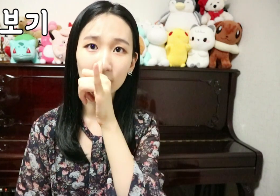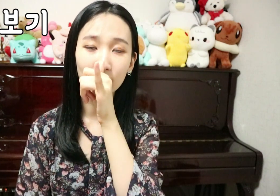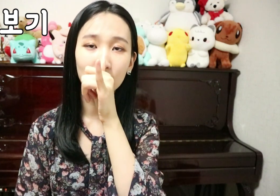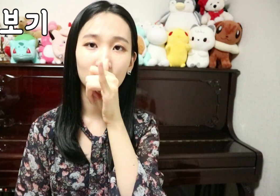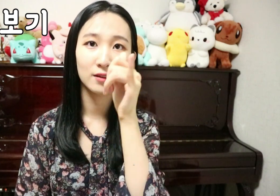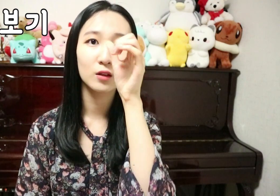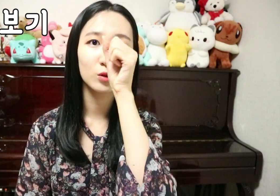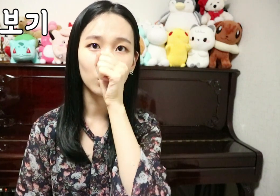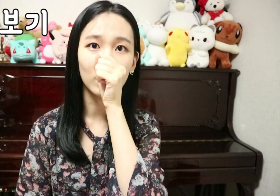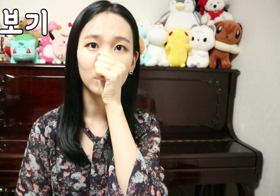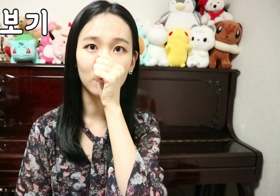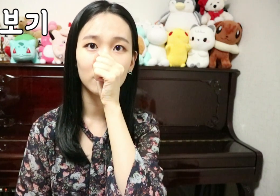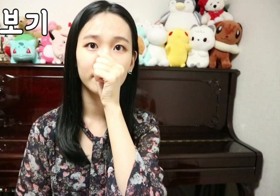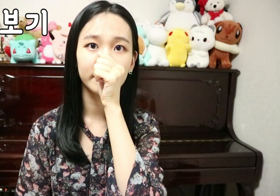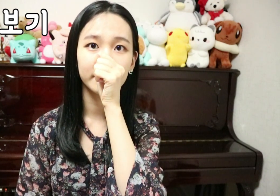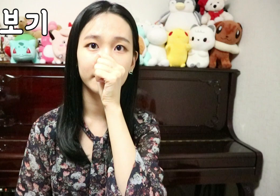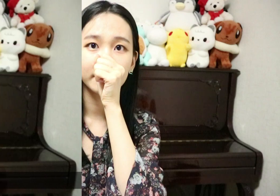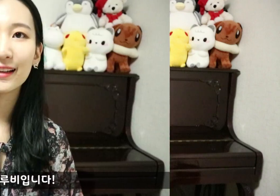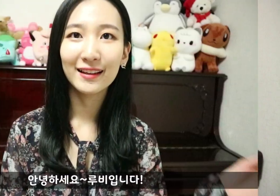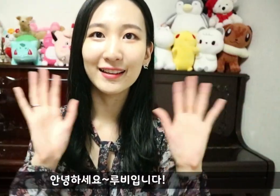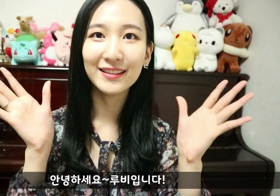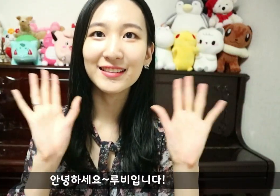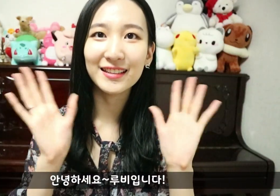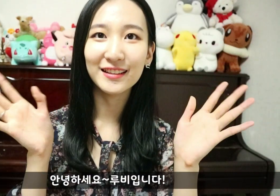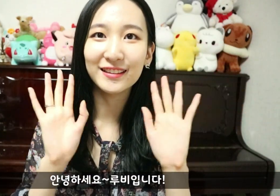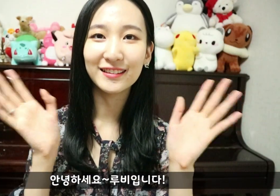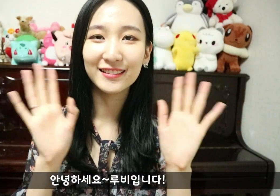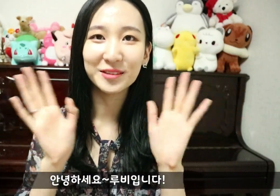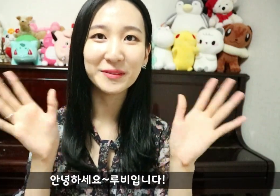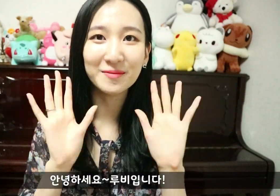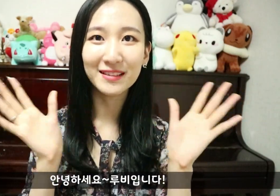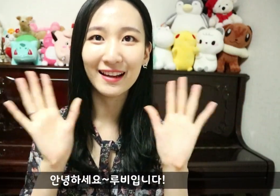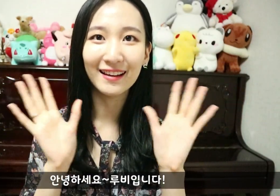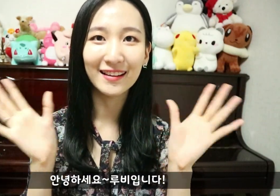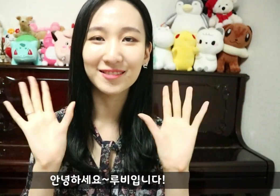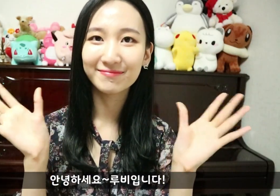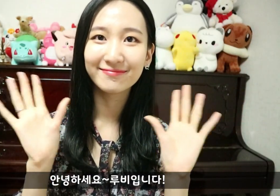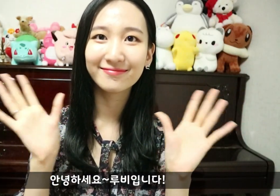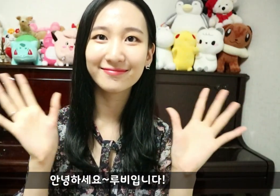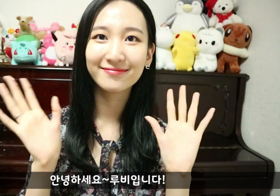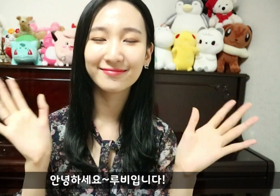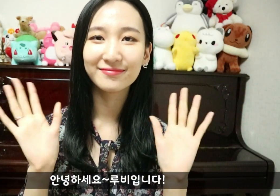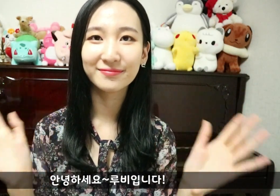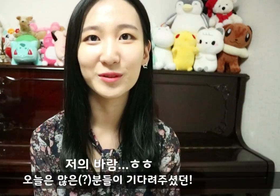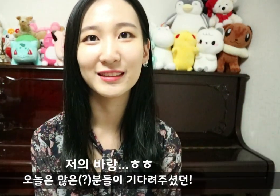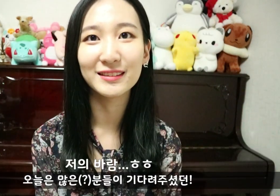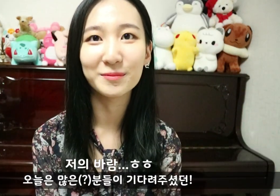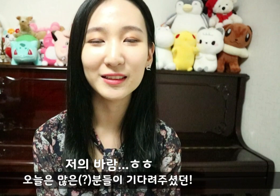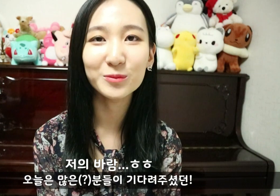게 좋아서 안녕하세요 루비입니다 오늘은 많은